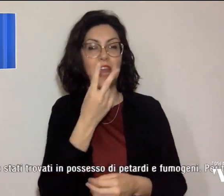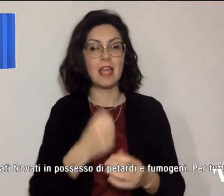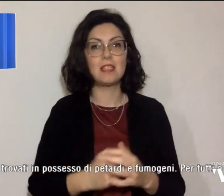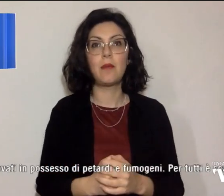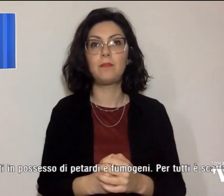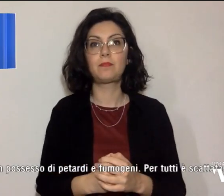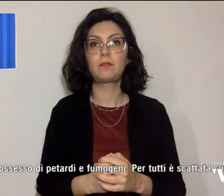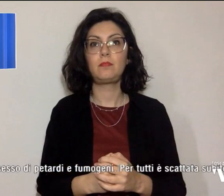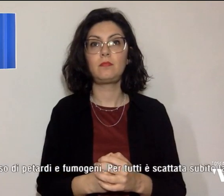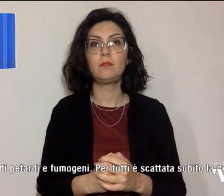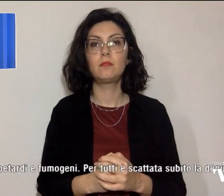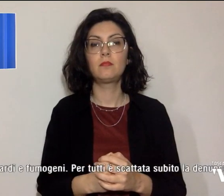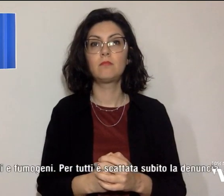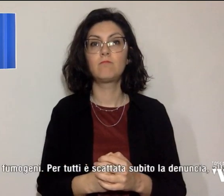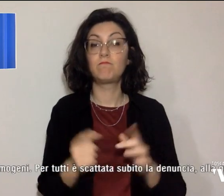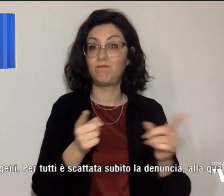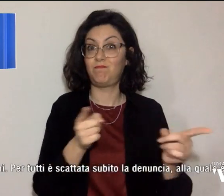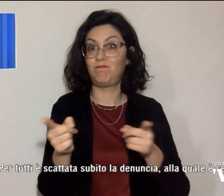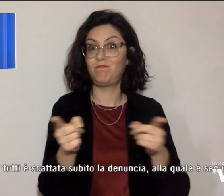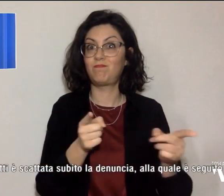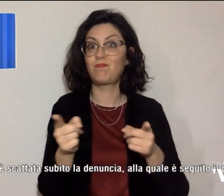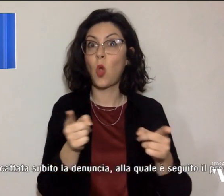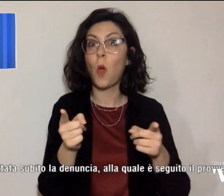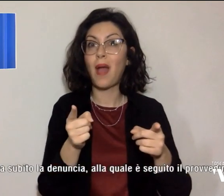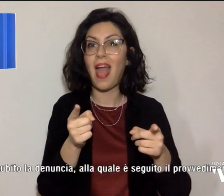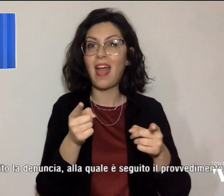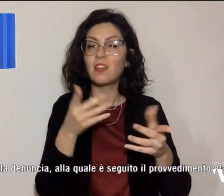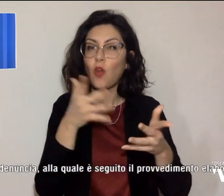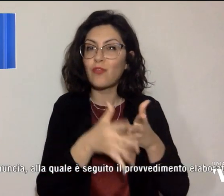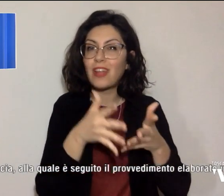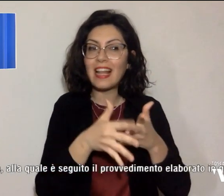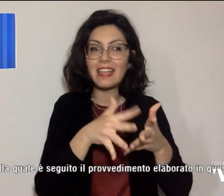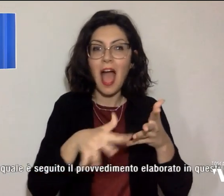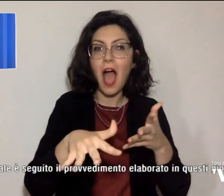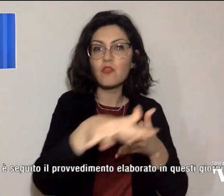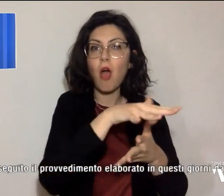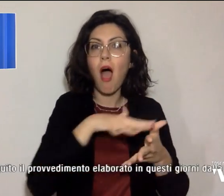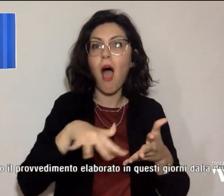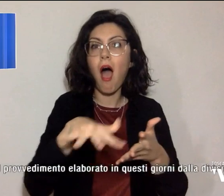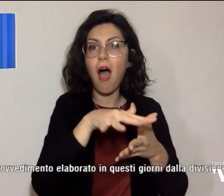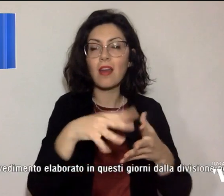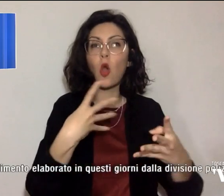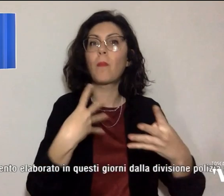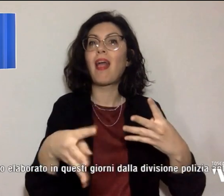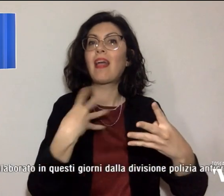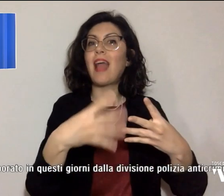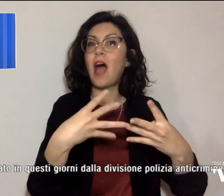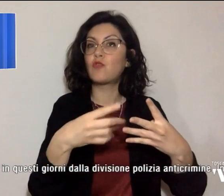Firenze. Durante il cosiddetto prefiltraggio dell'aria che porta direttamente ai cancelli dello stadio,